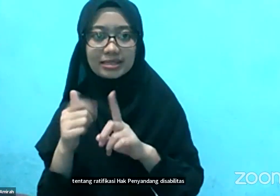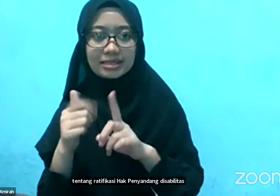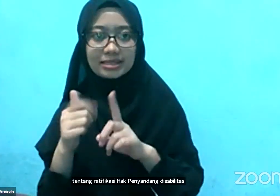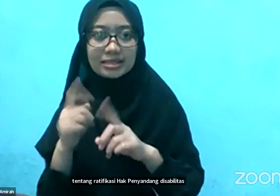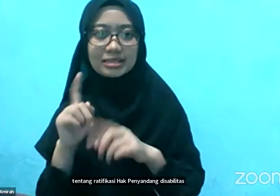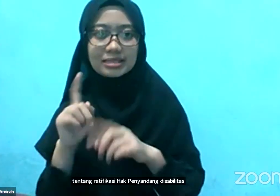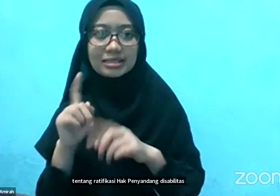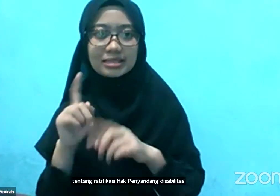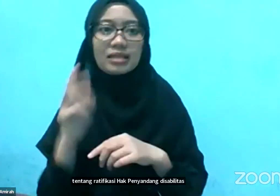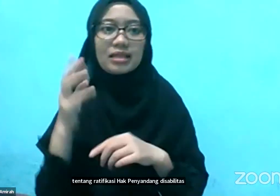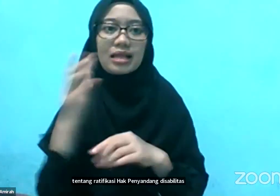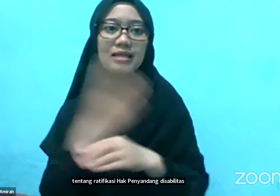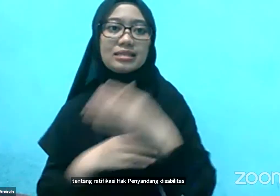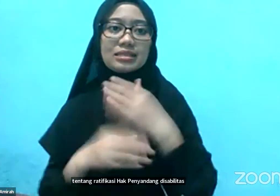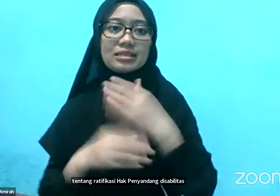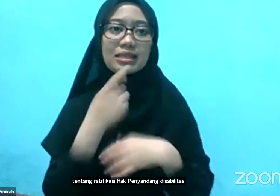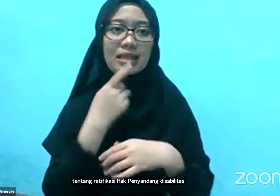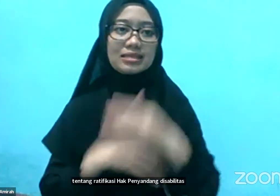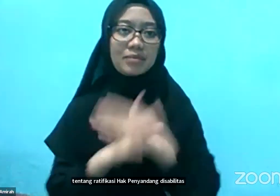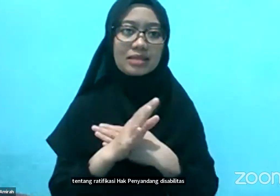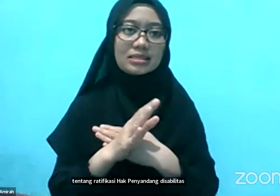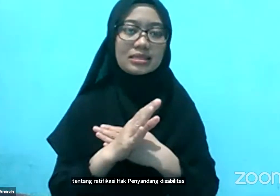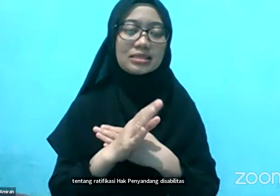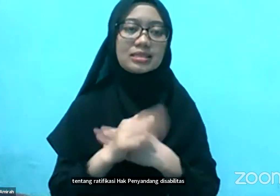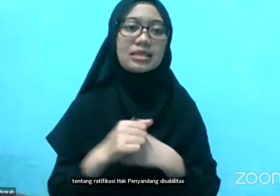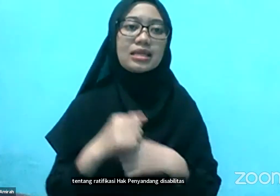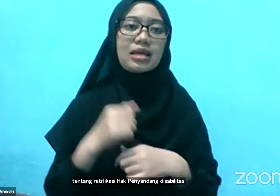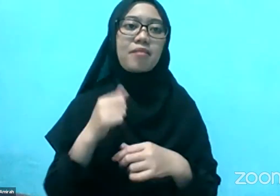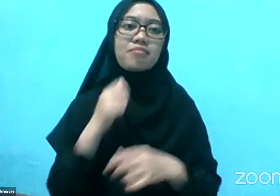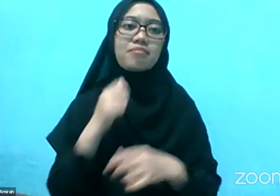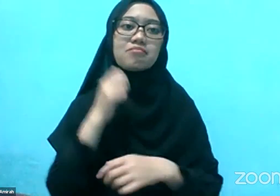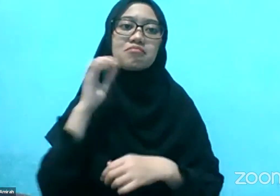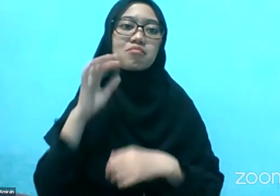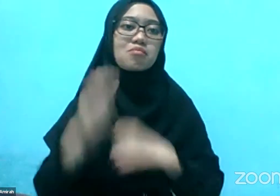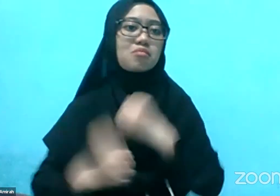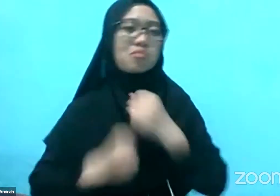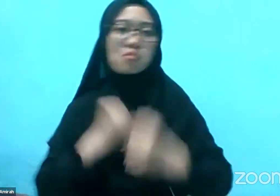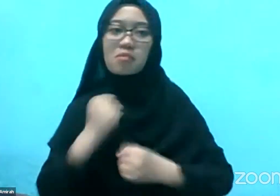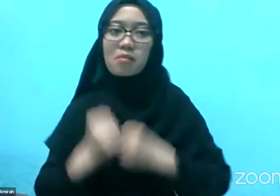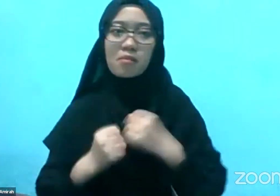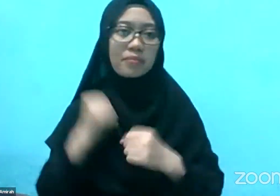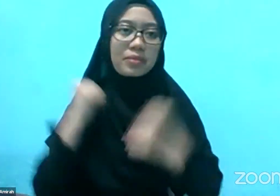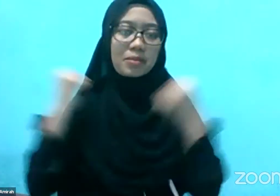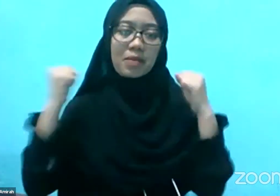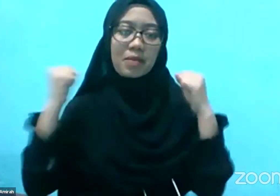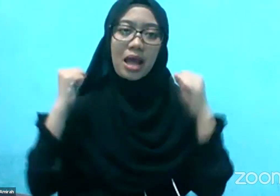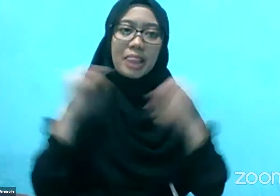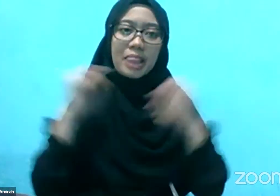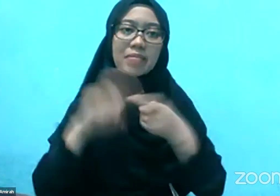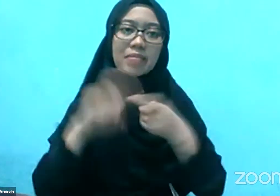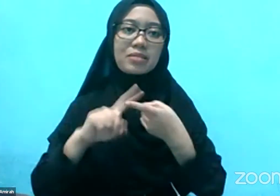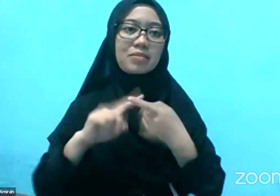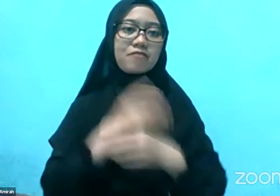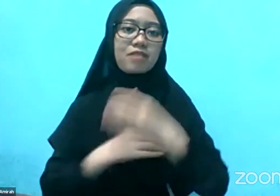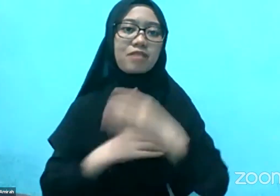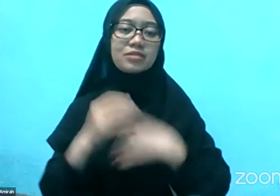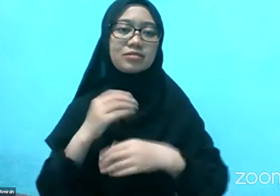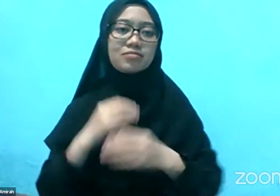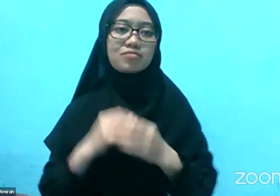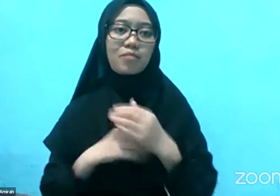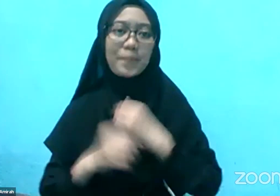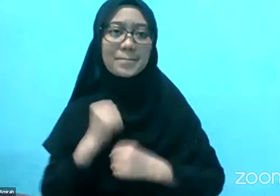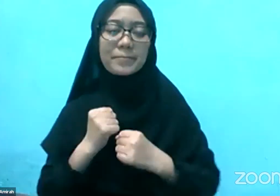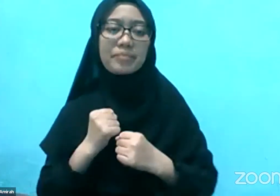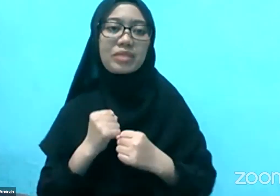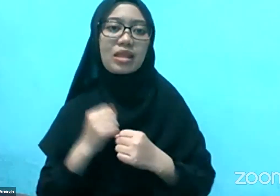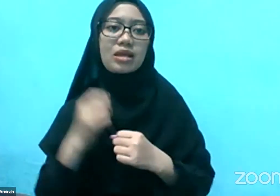individu maupun berorganisasi Udah banyak tuh Organisasi penyandang disabilitas Yang fokus di isu masing-masing Yang